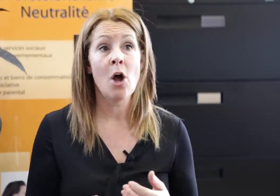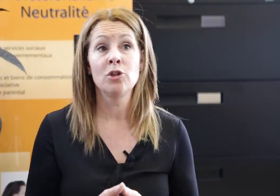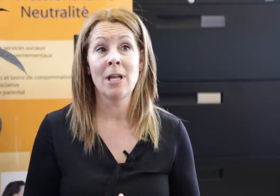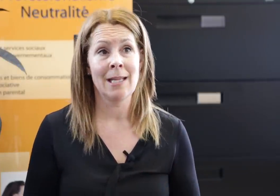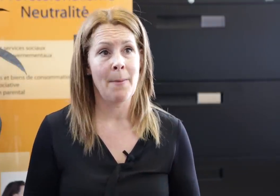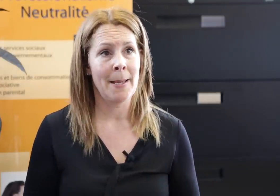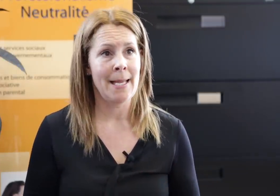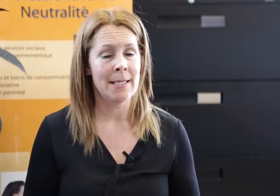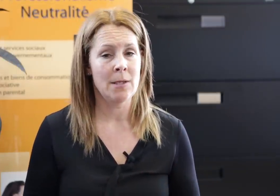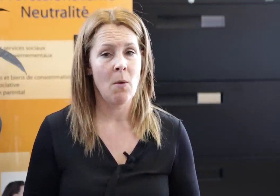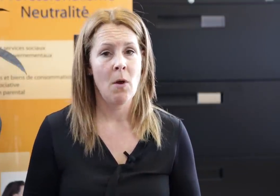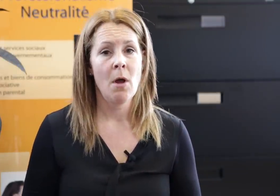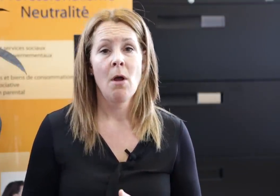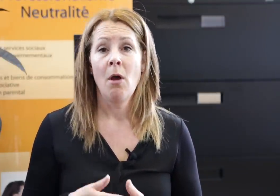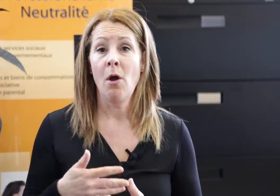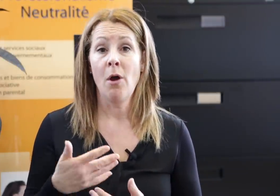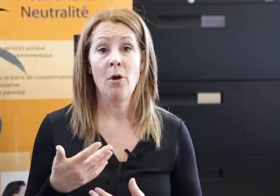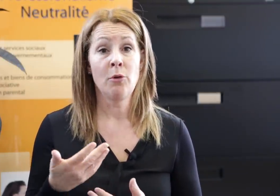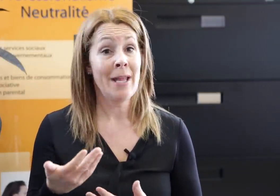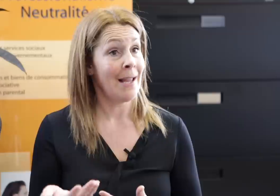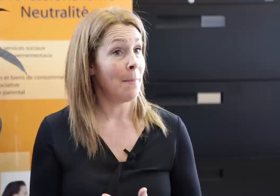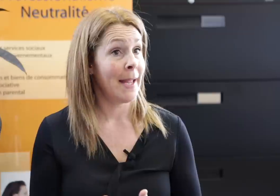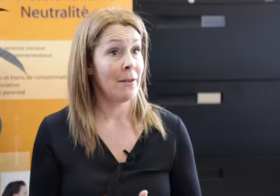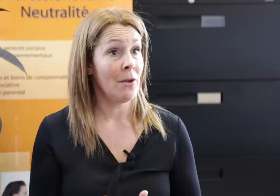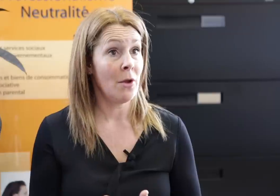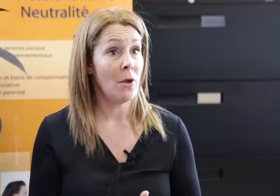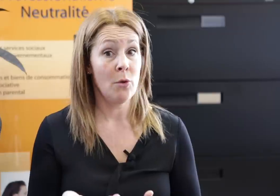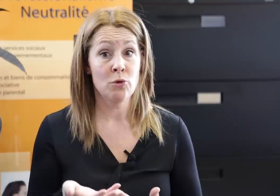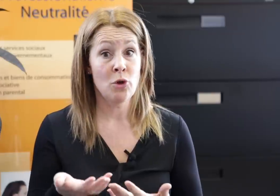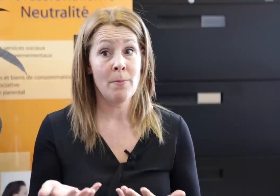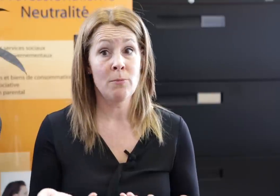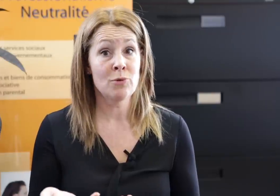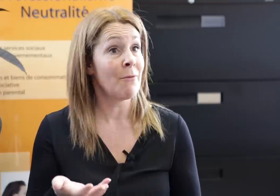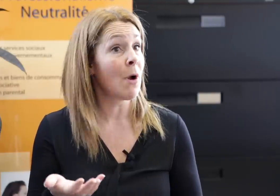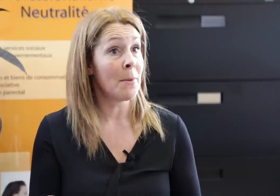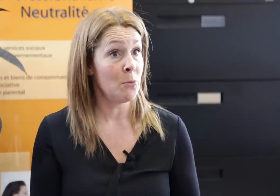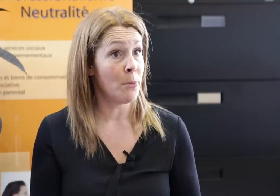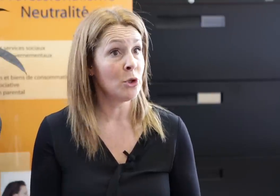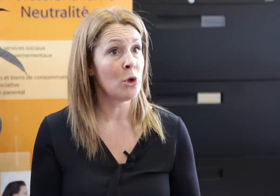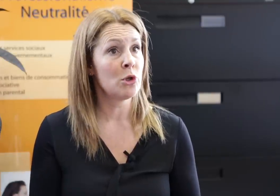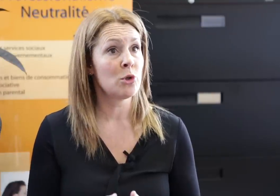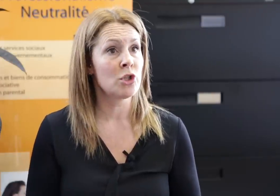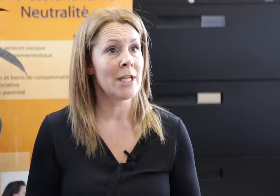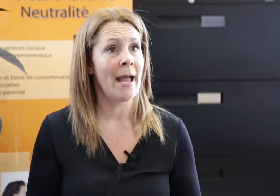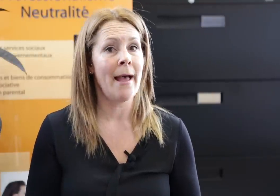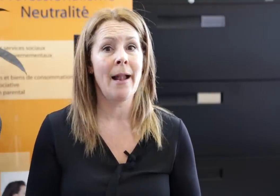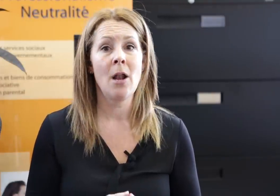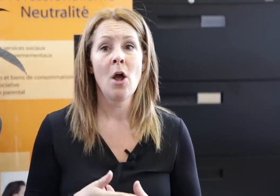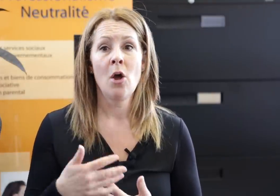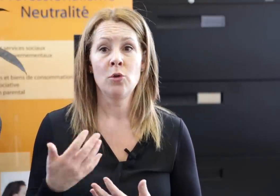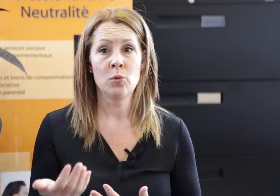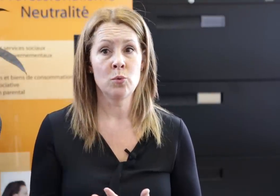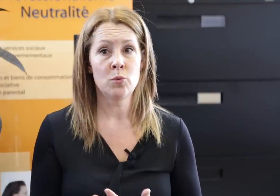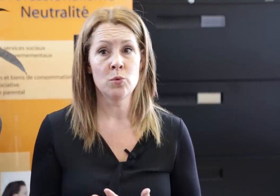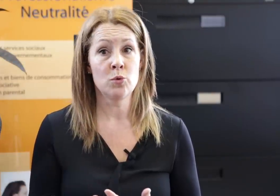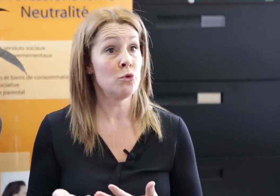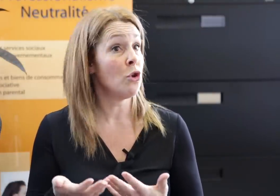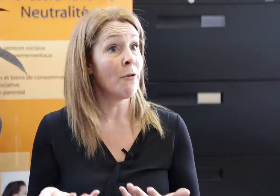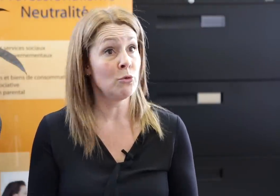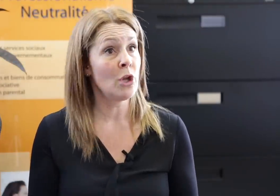lors d'une interprétation. Un interprète, nous avons quand même une bonne culture générale, nous devons nous